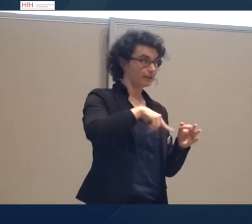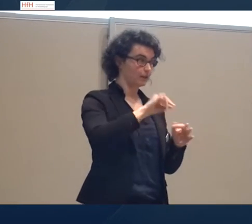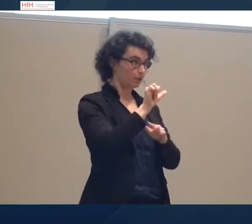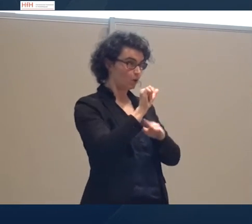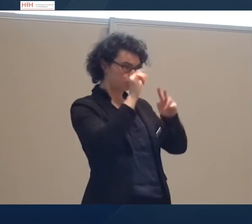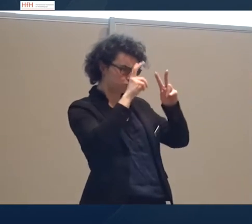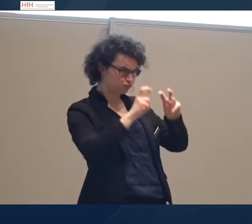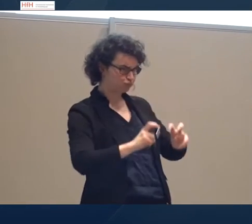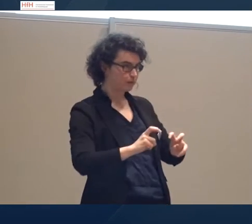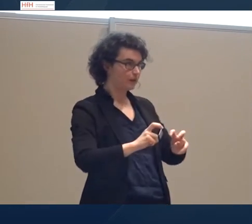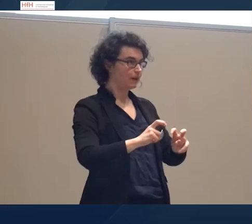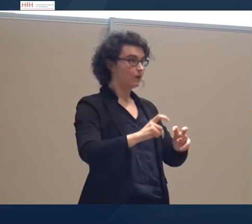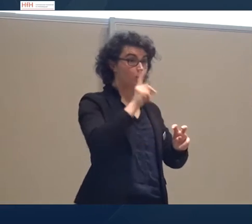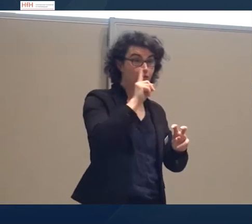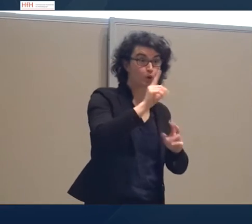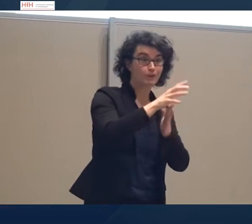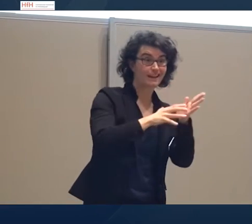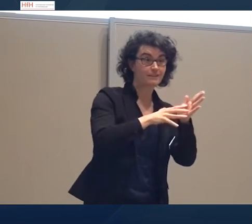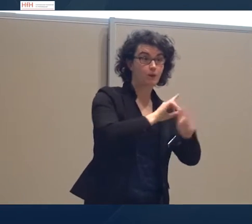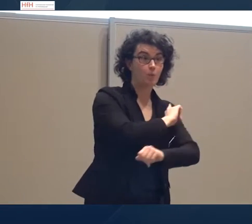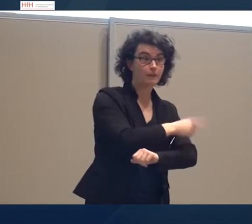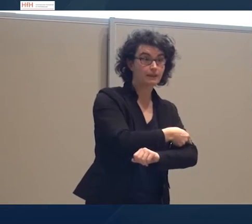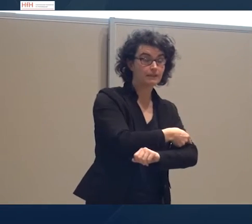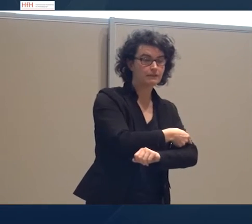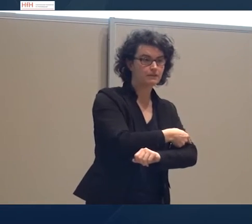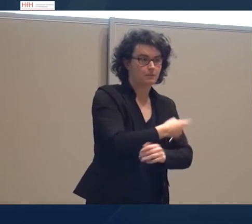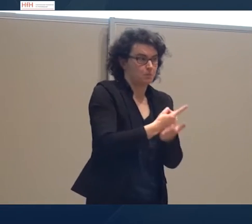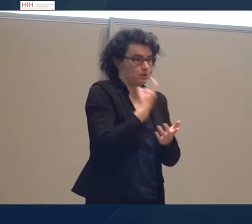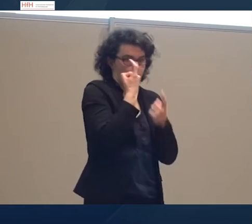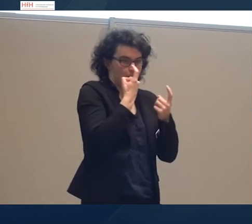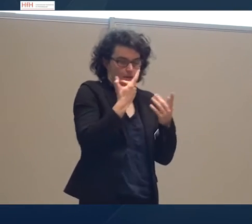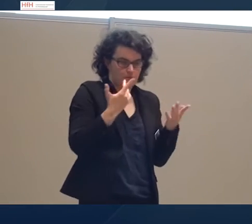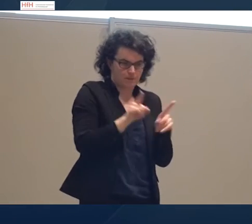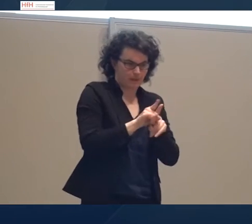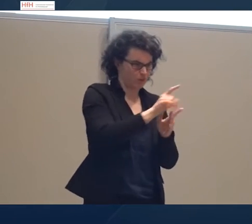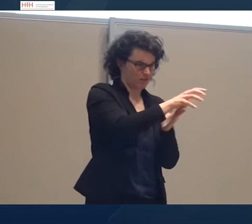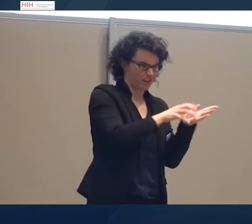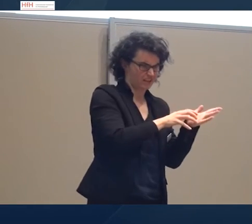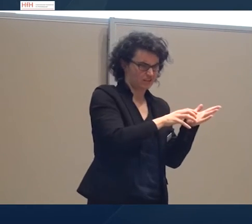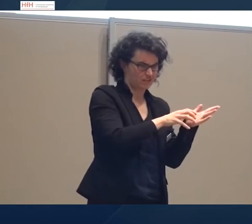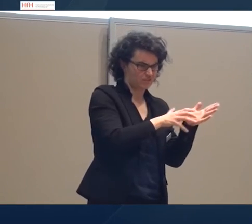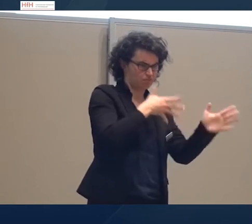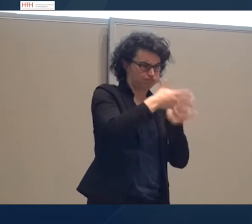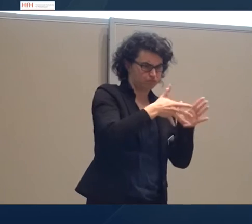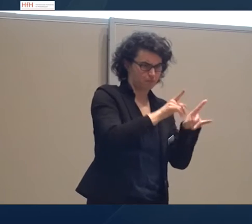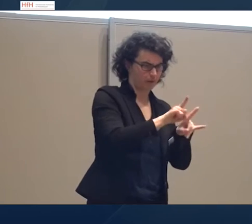sprechen, müssen wir uns zuerst überlegen, ob wir wissen, was ein Text überhaupt ist. Müssen wir wirklich ausrufen,